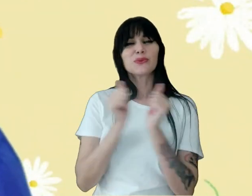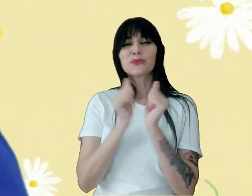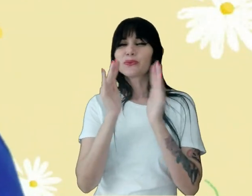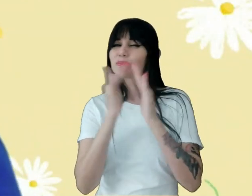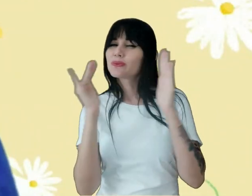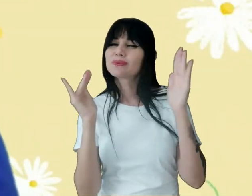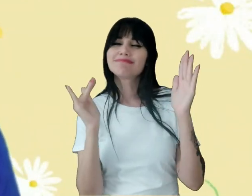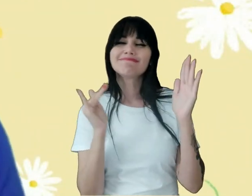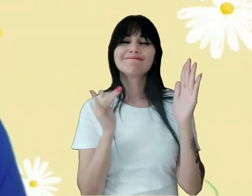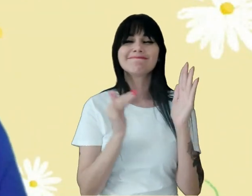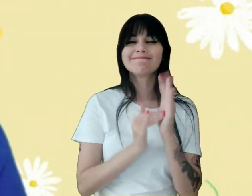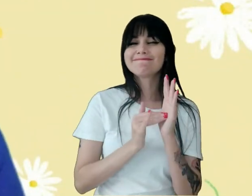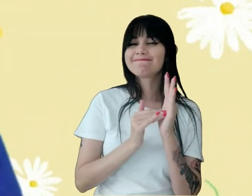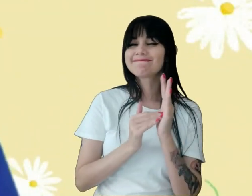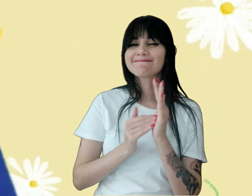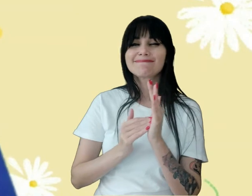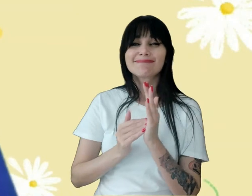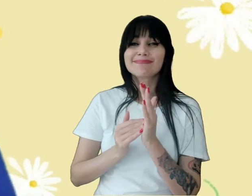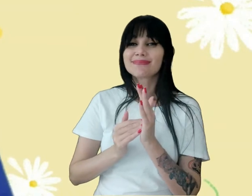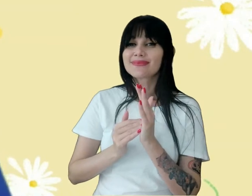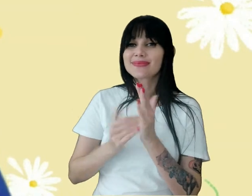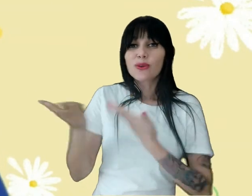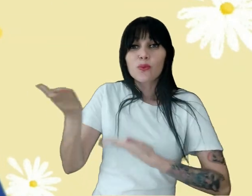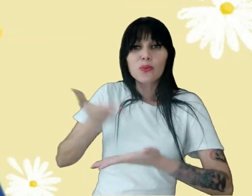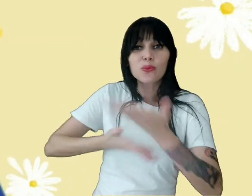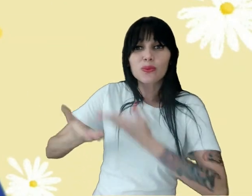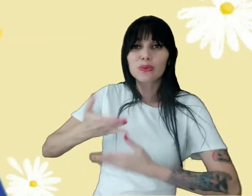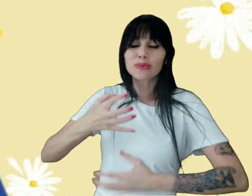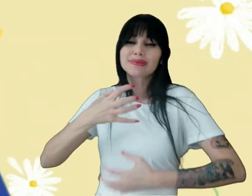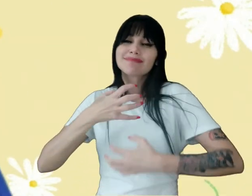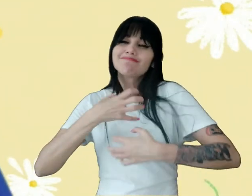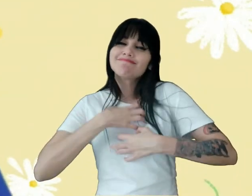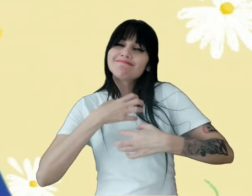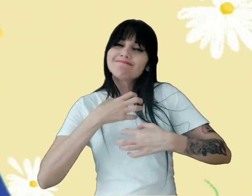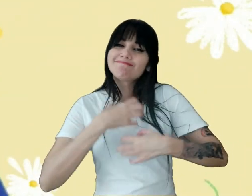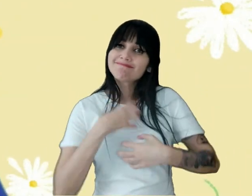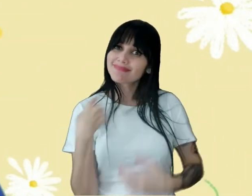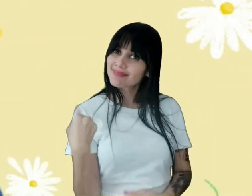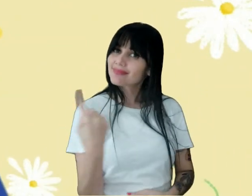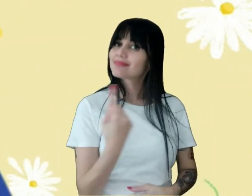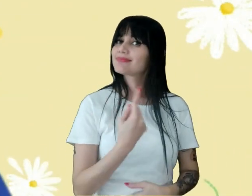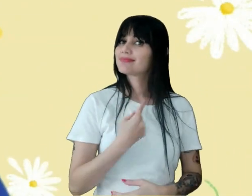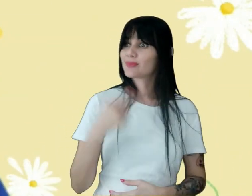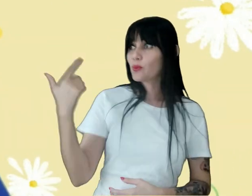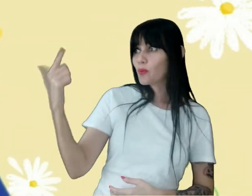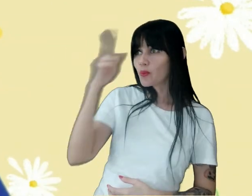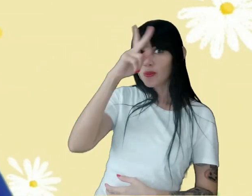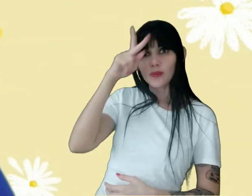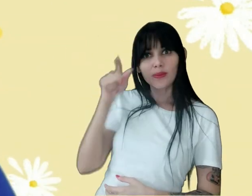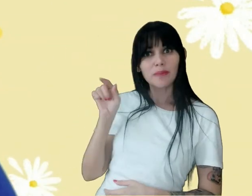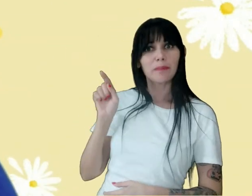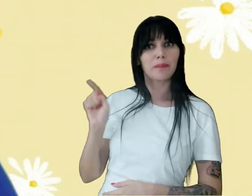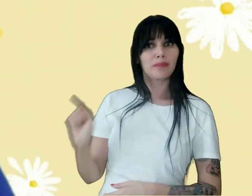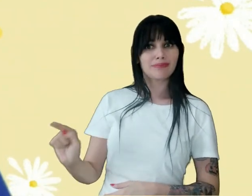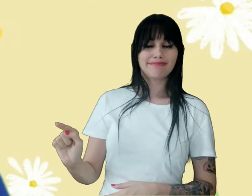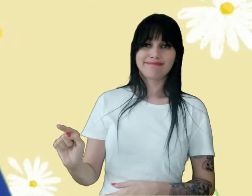Cultivando os sentimentos Em relação Em relação a nós E o nosso próximo Estamos